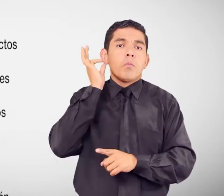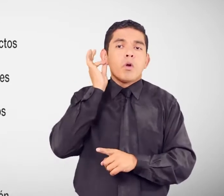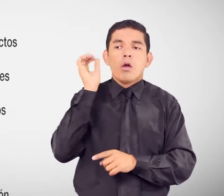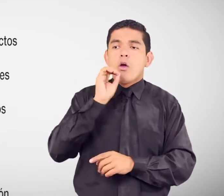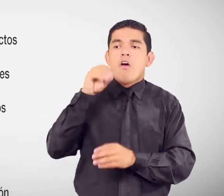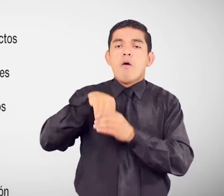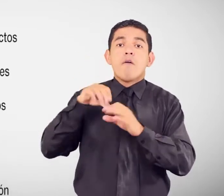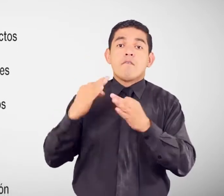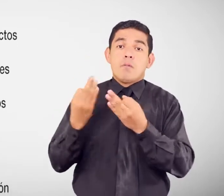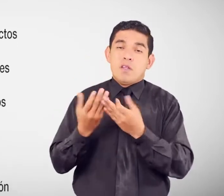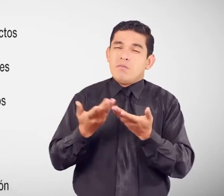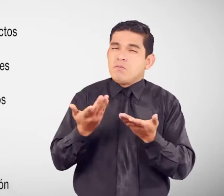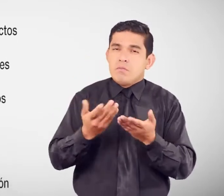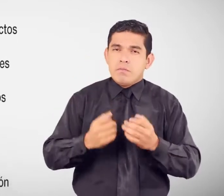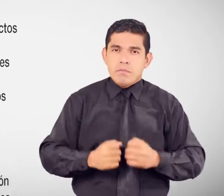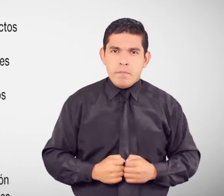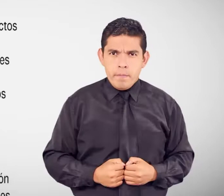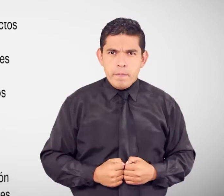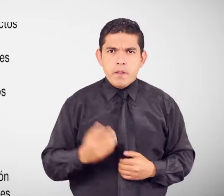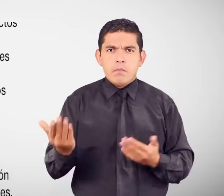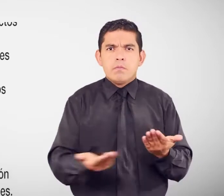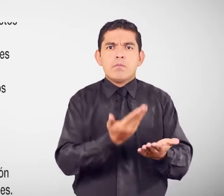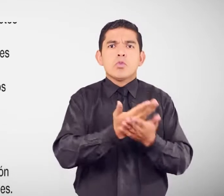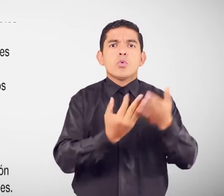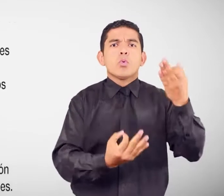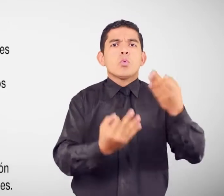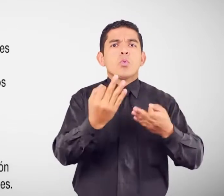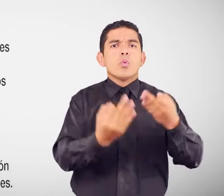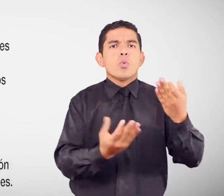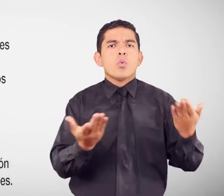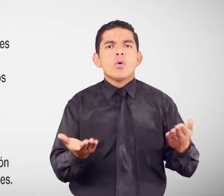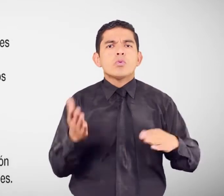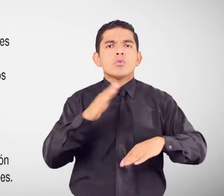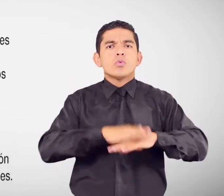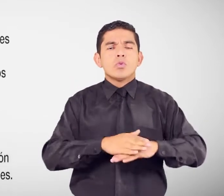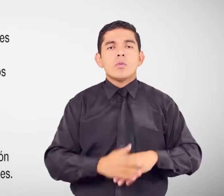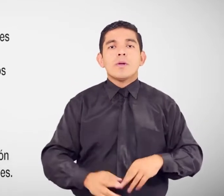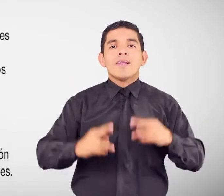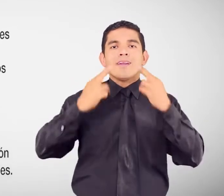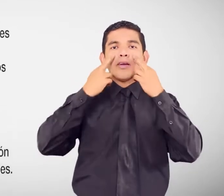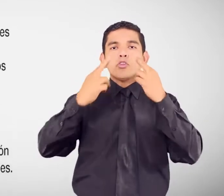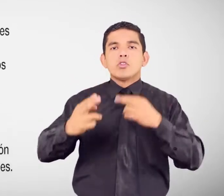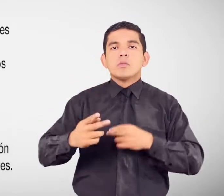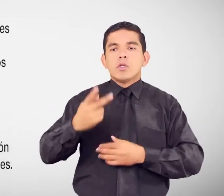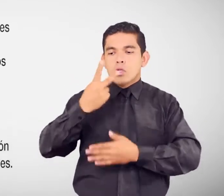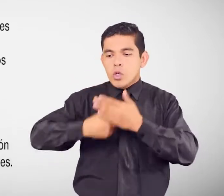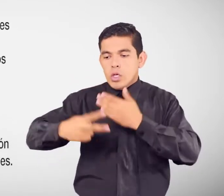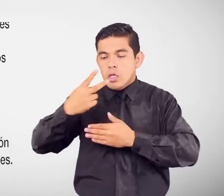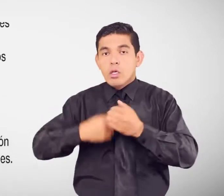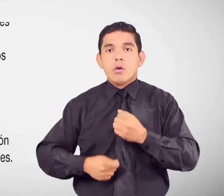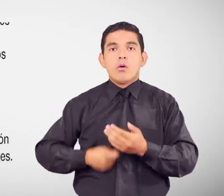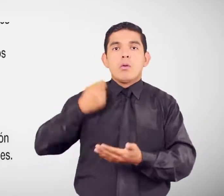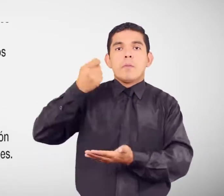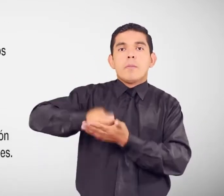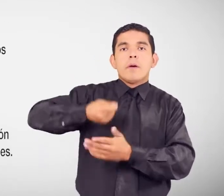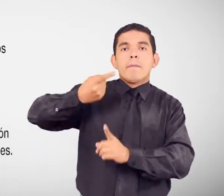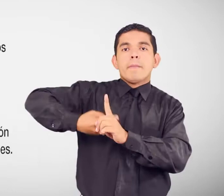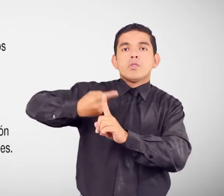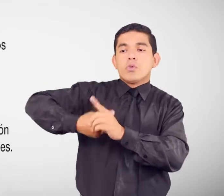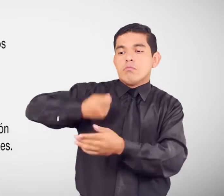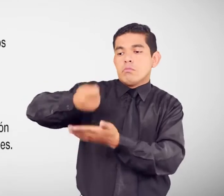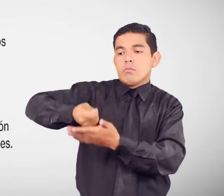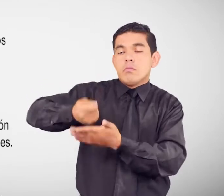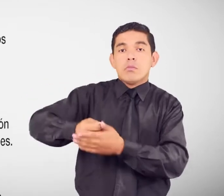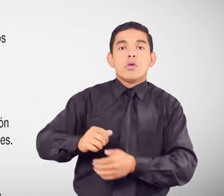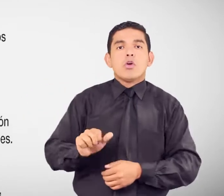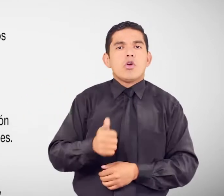del núcleo familiar Interponer juicios relacionados con reconocimientos de paternidad, fijación de pensiones alimenticias